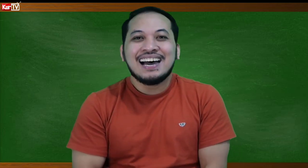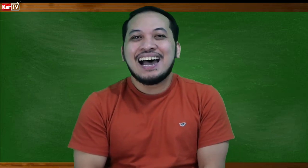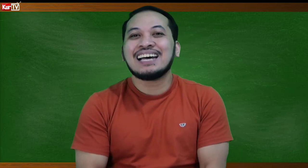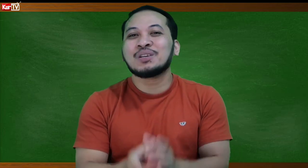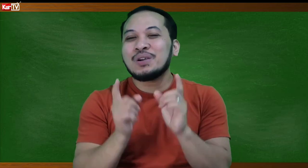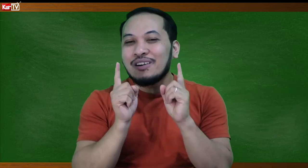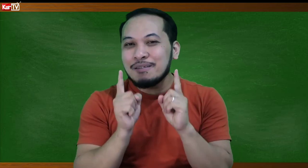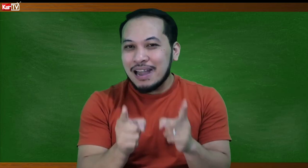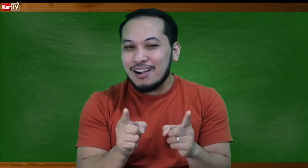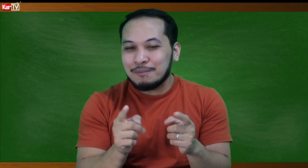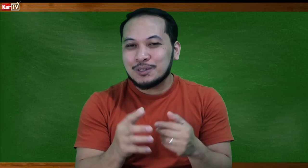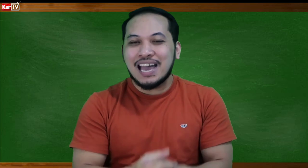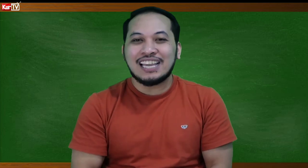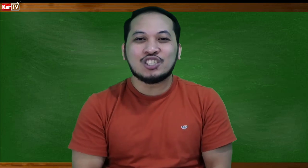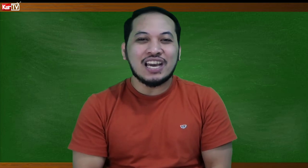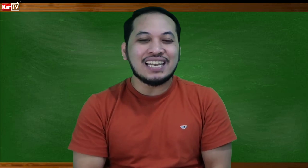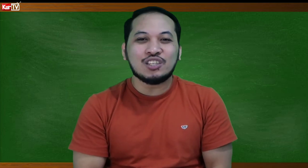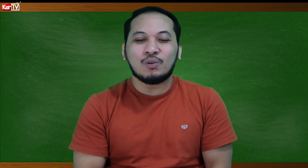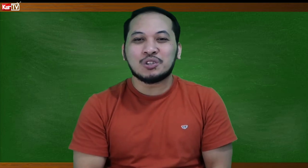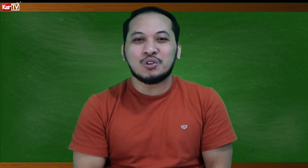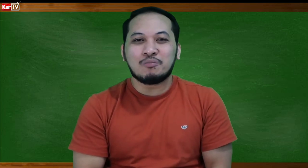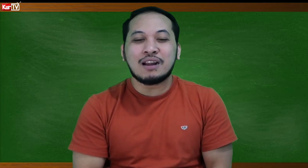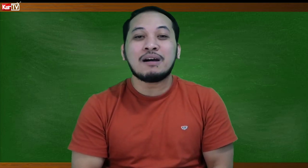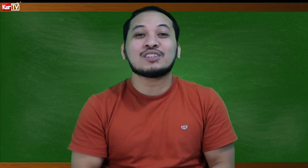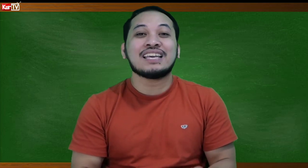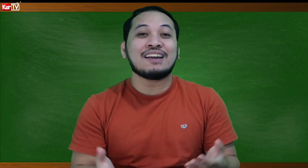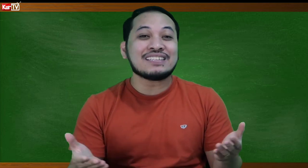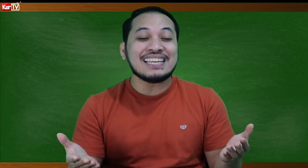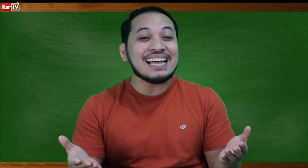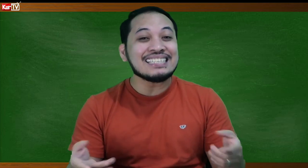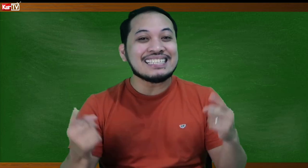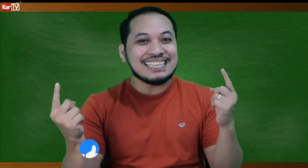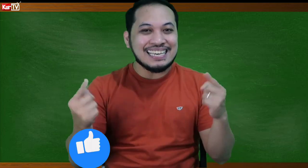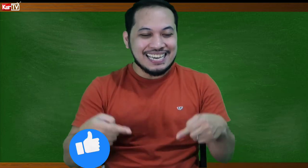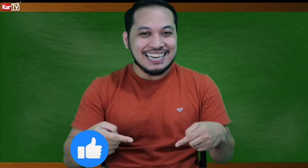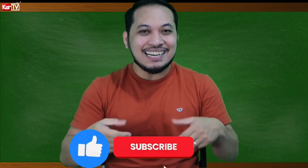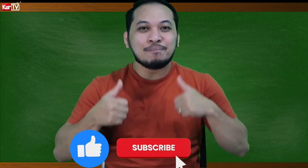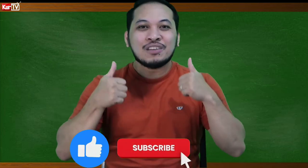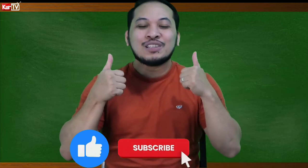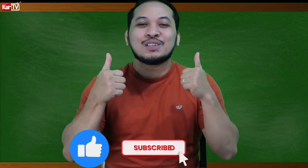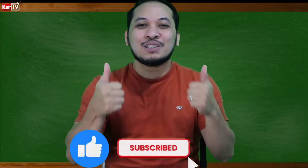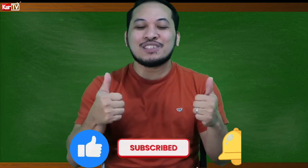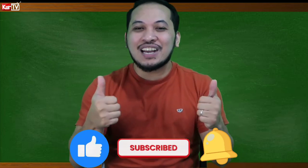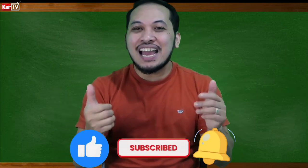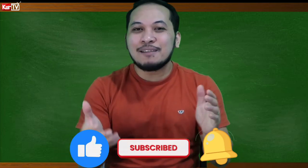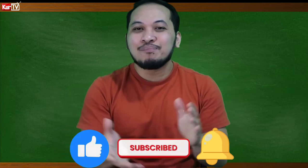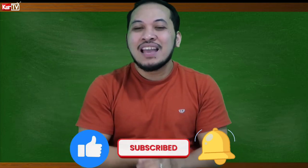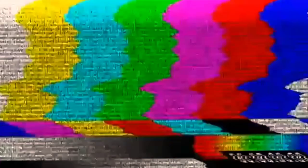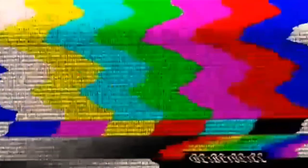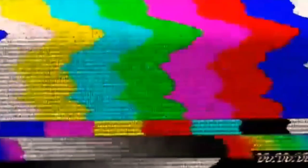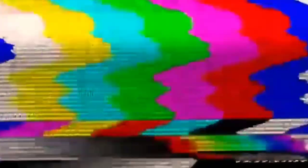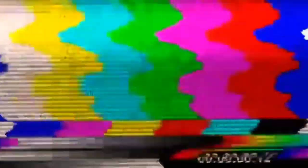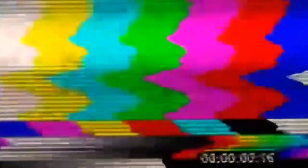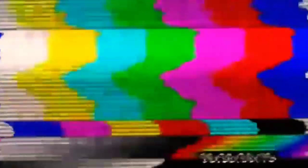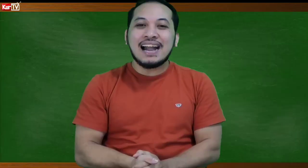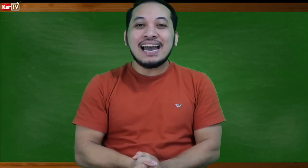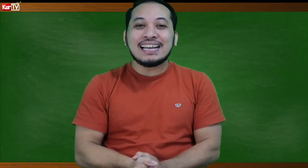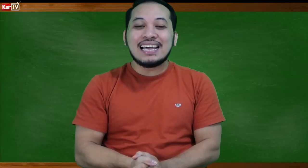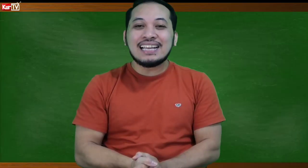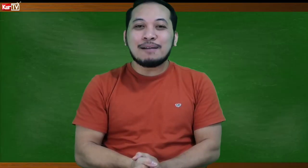At kung ikaw ay bago nga po sa aking channel and you want to know more about the FSL just click here to subscribe. Aaralan nga